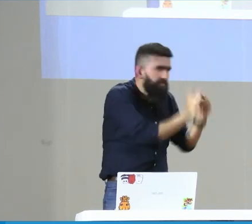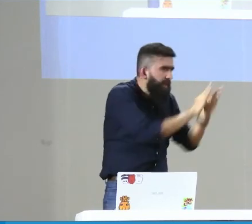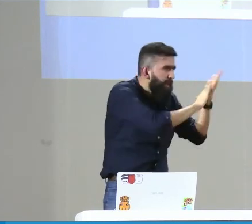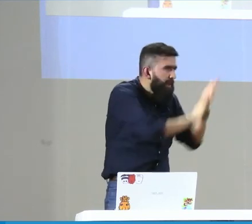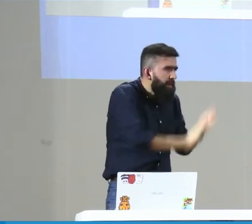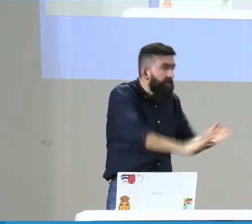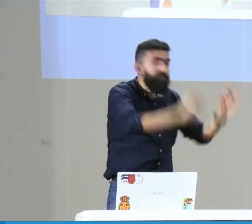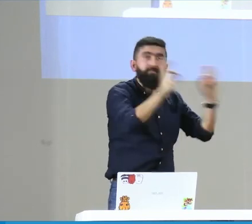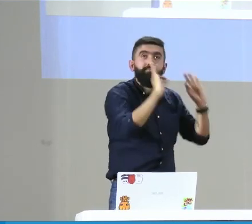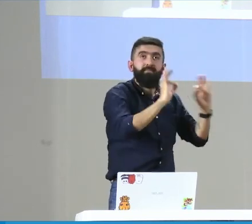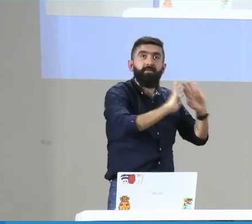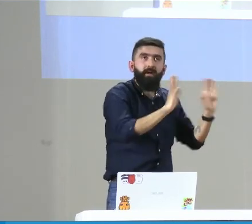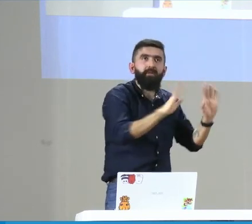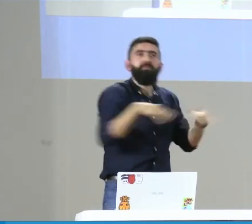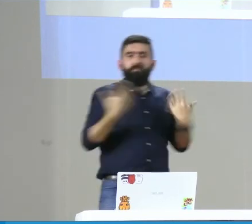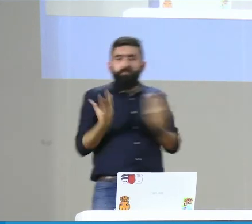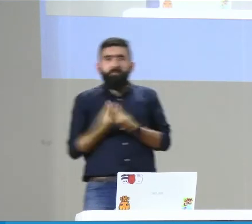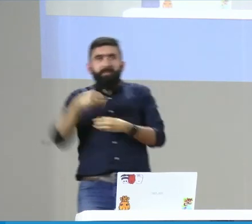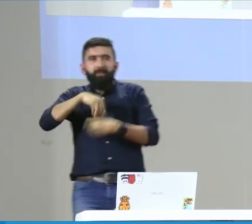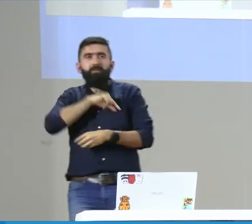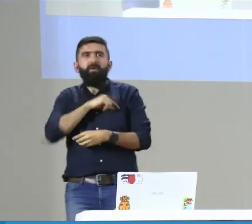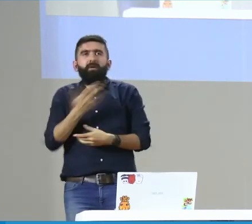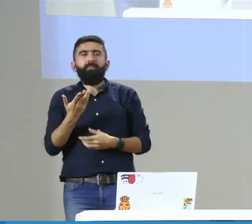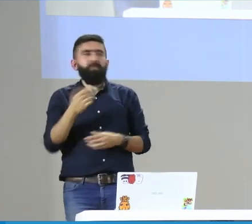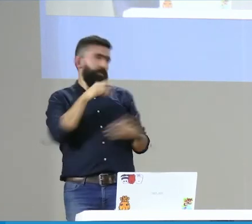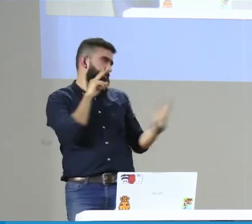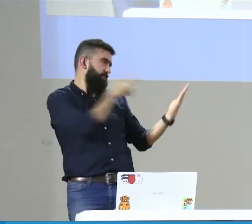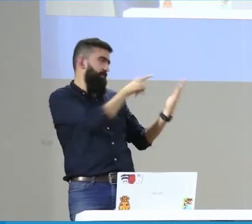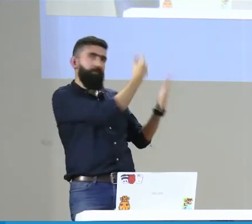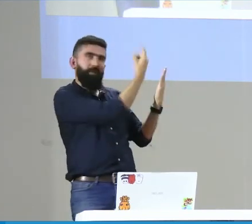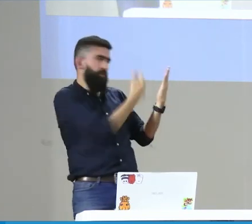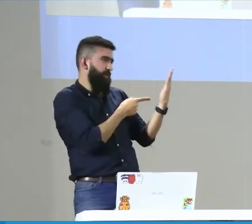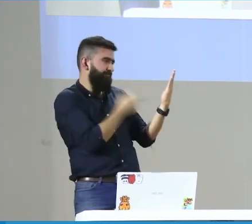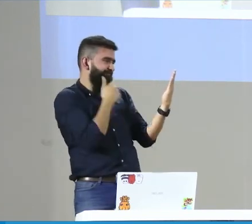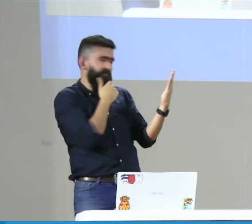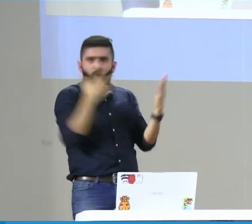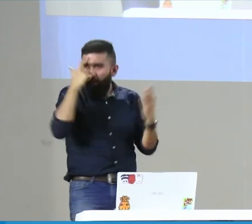Bien, la segunda etapa, entonces ya después de tener los datos empezar a hacer,